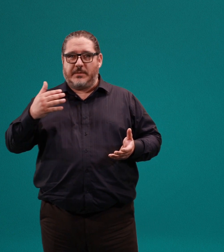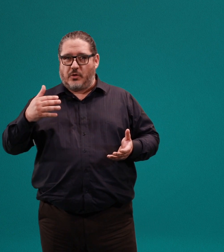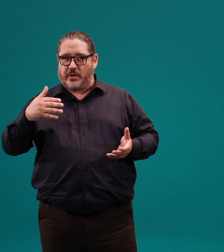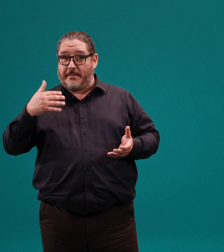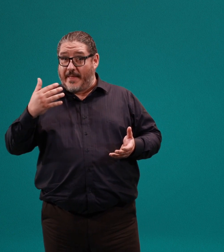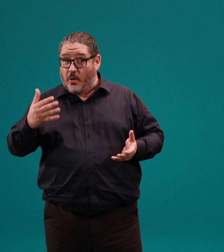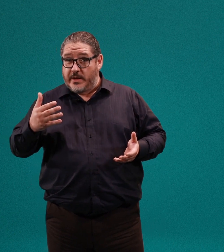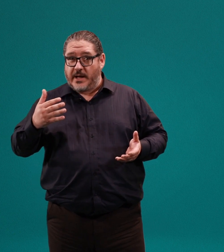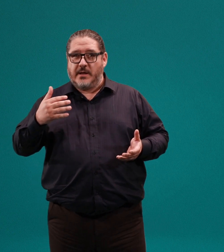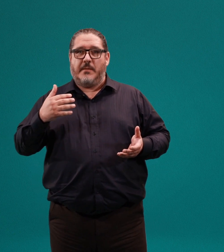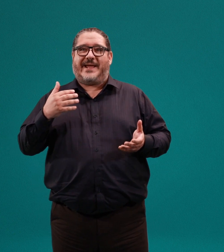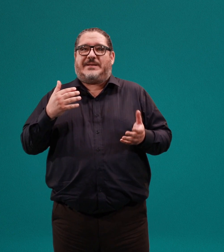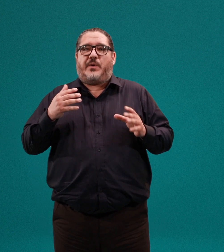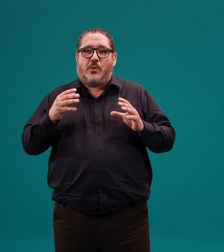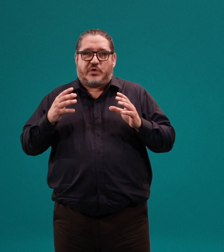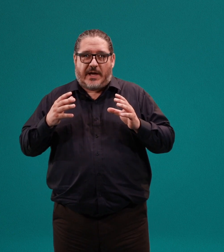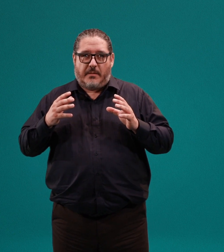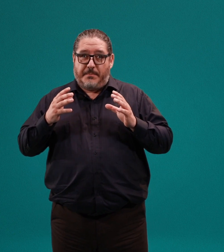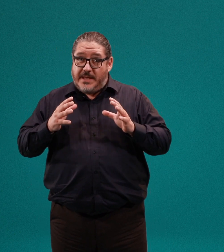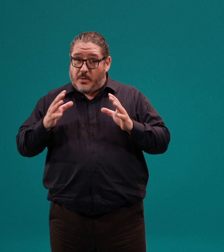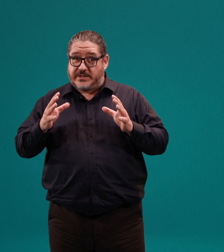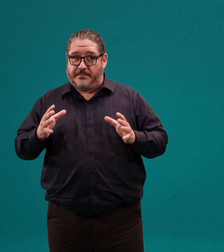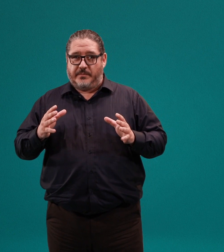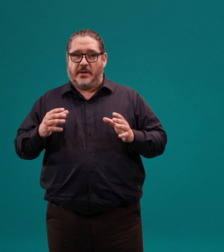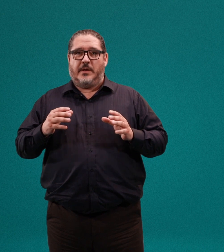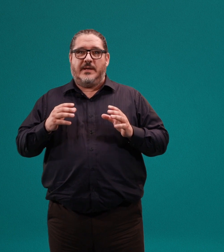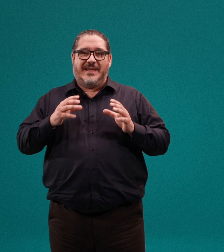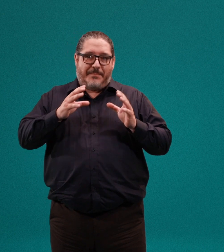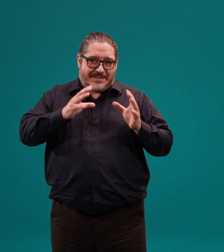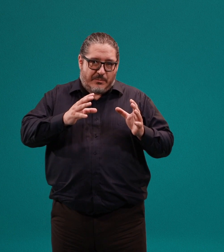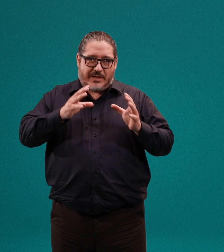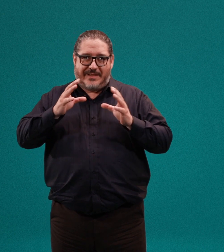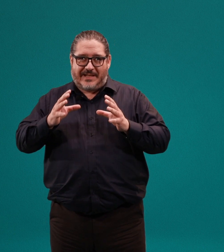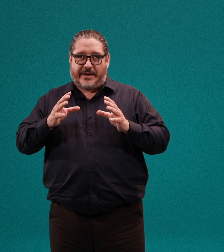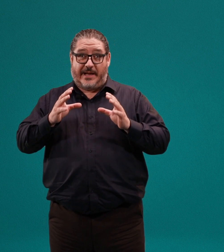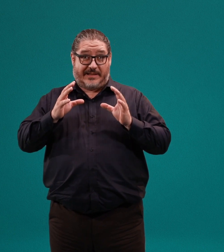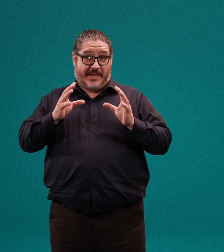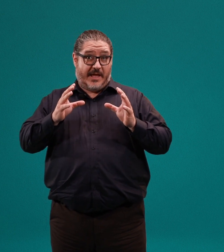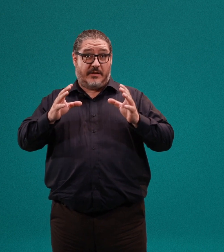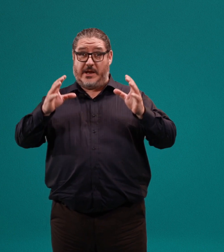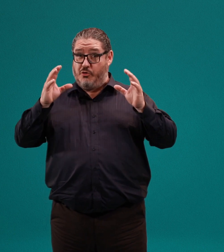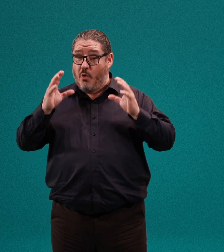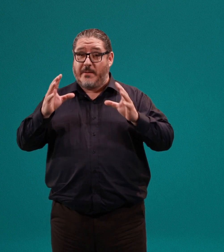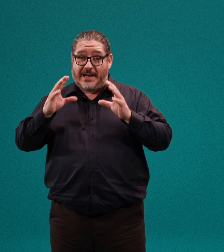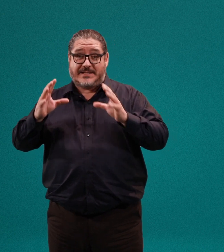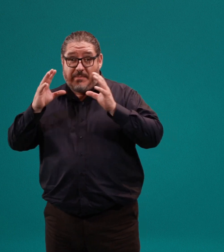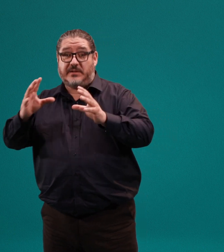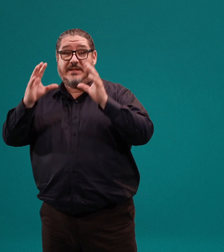metodología pedagógica para que se pueda usar vía WhatsApp, y empezamos a dictar el taller de nueva clase invertida